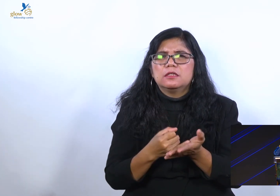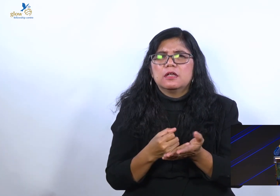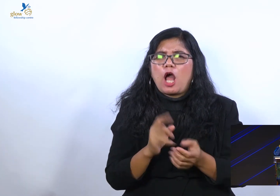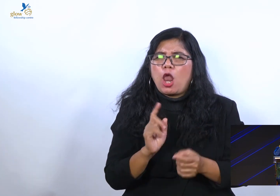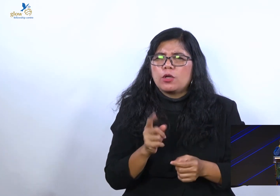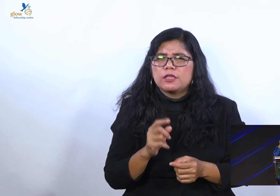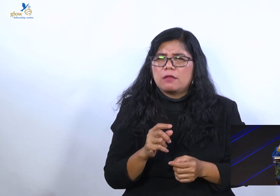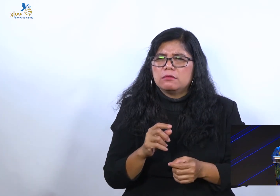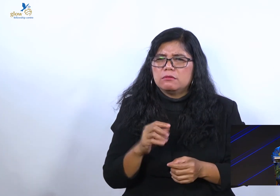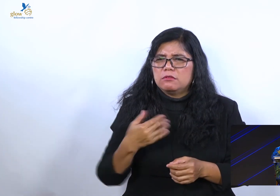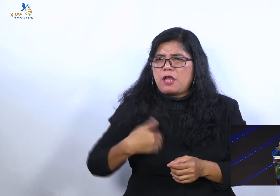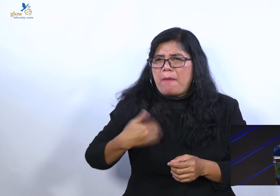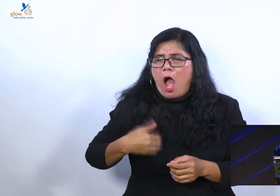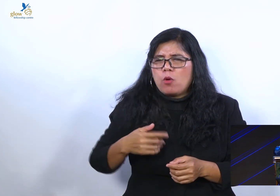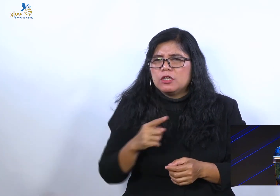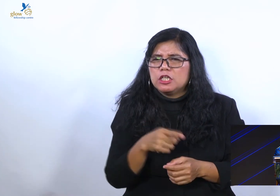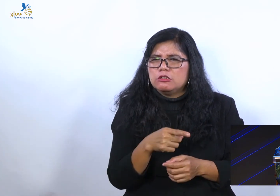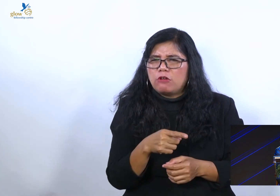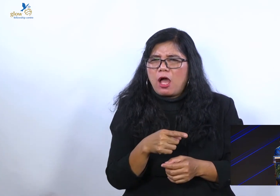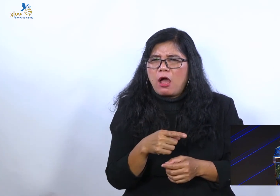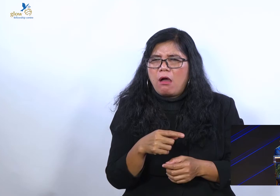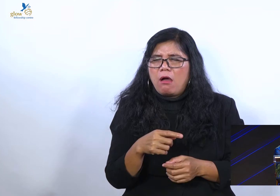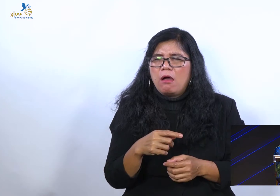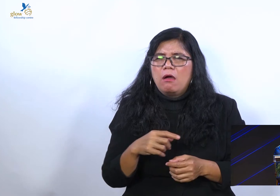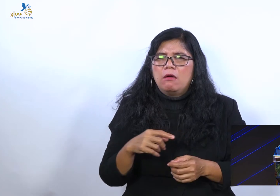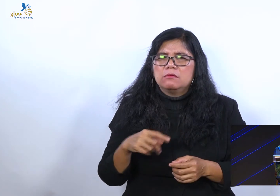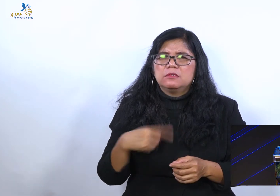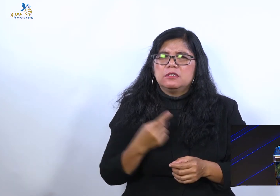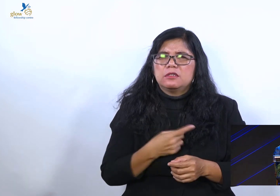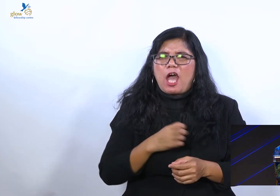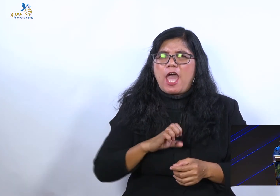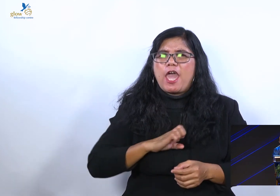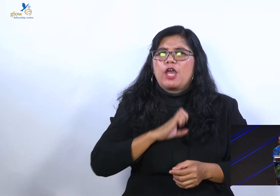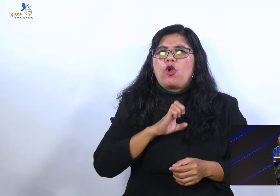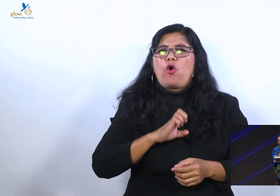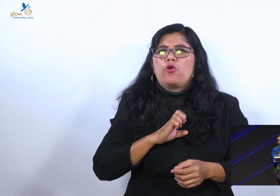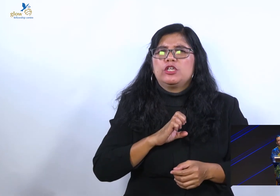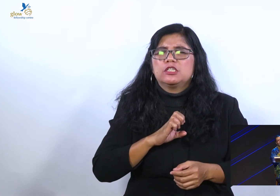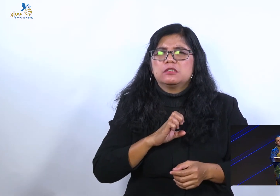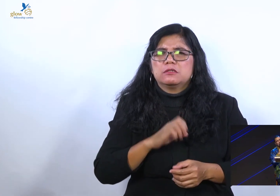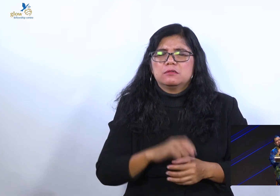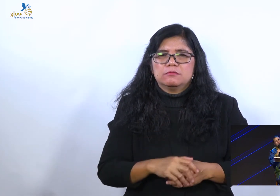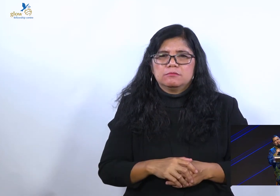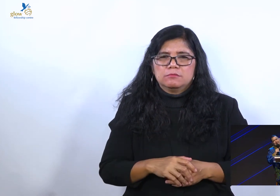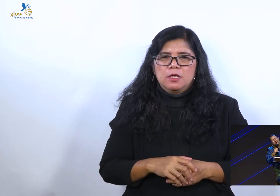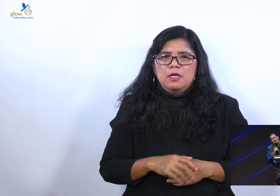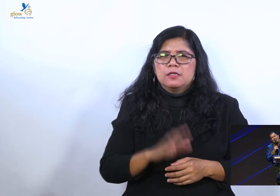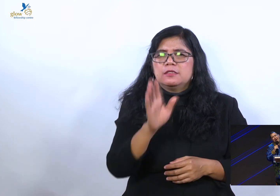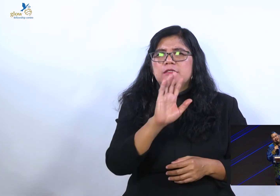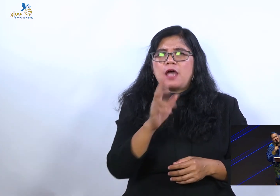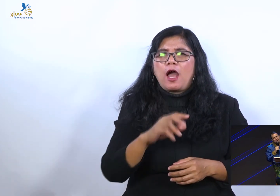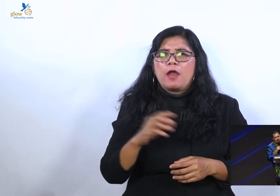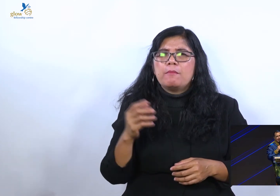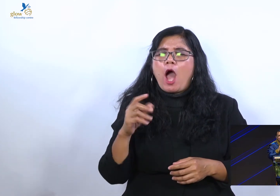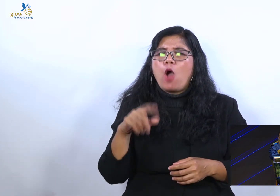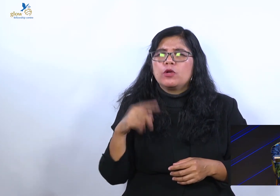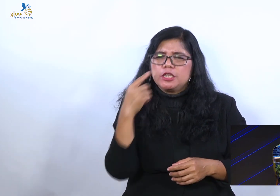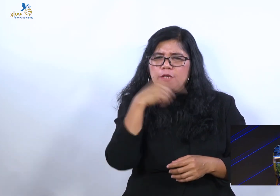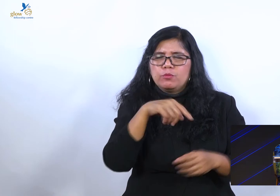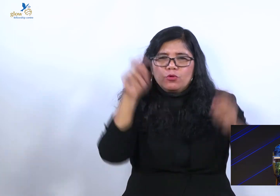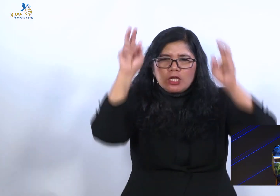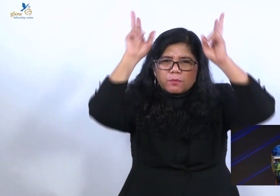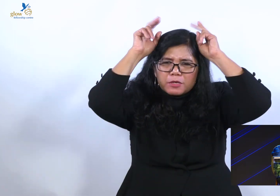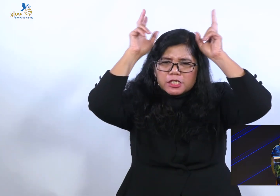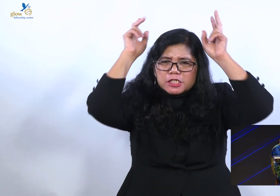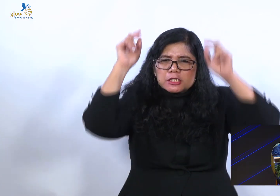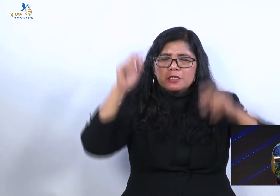Iblis taruh dalam otak dan hatimu berbagai alasan. Tuh kau tidak mengabarkan injil. Ya saya kan masih banyak kekurangan. Saya kan masih banyak kelemahan. Saya kan masih